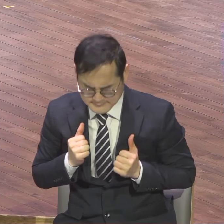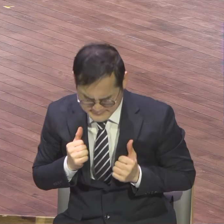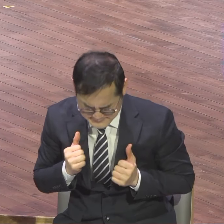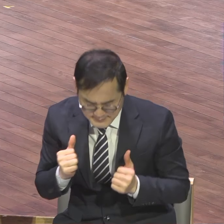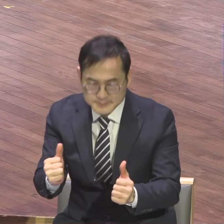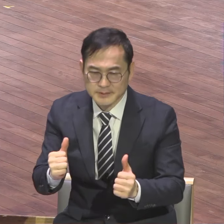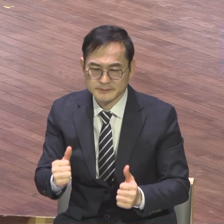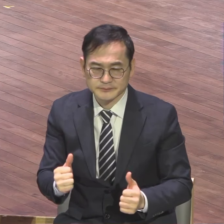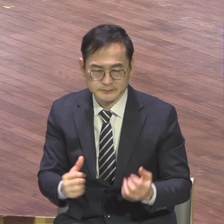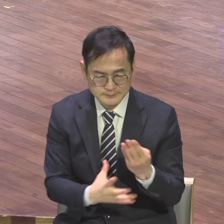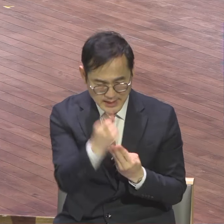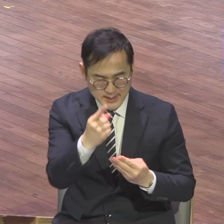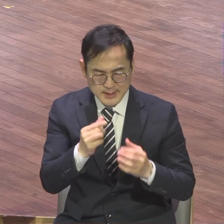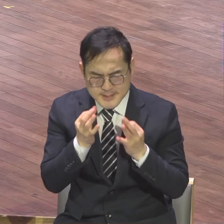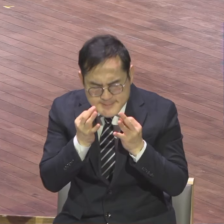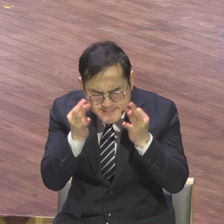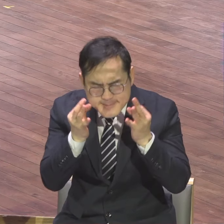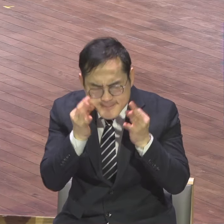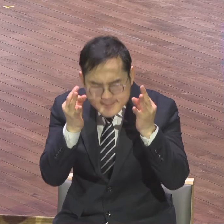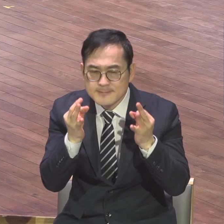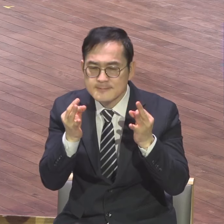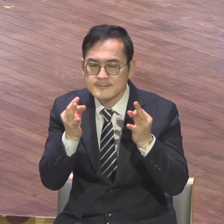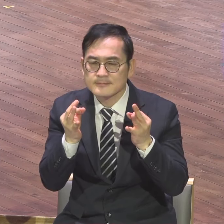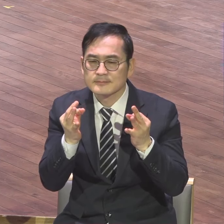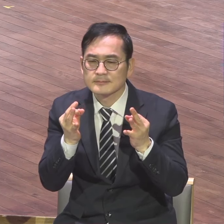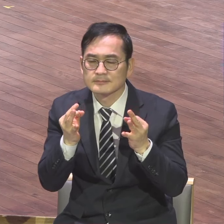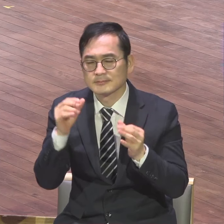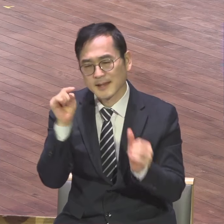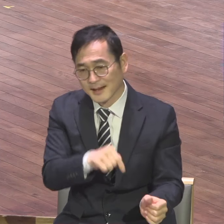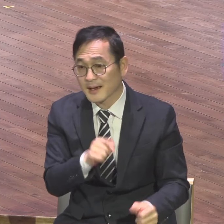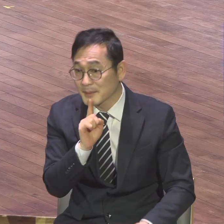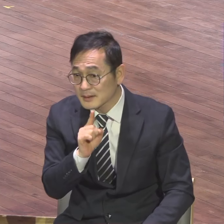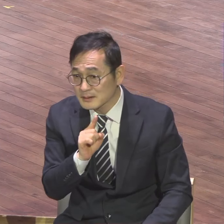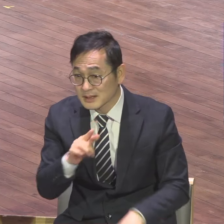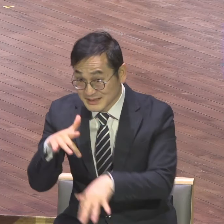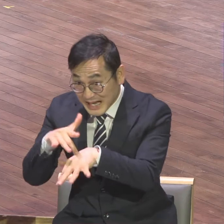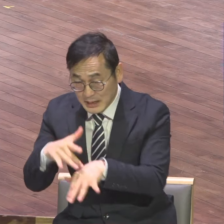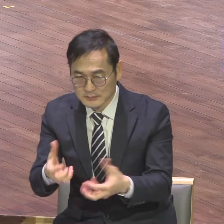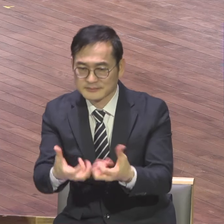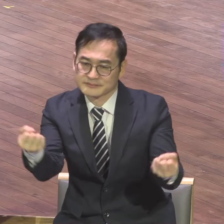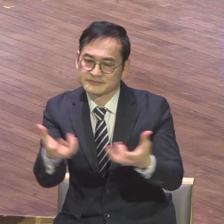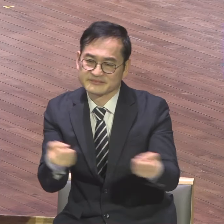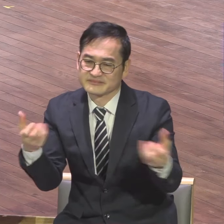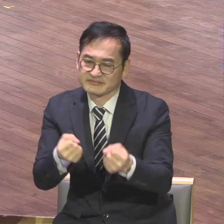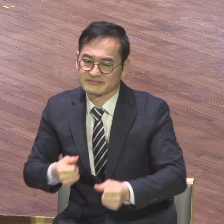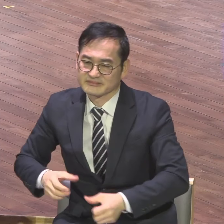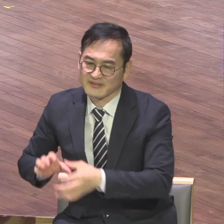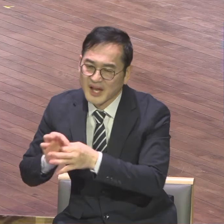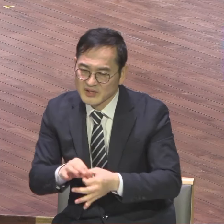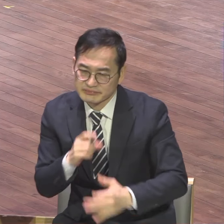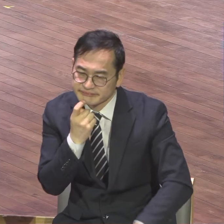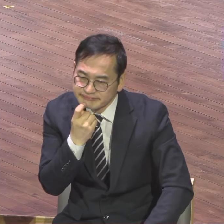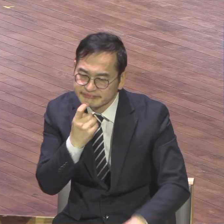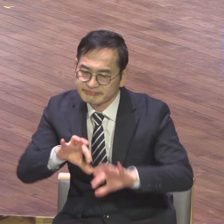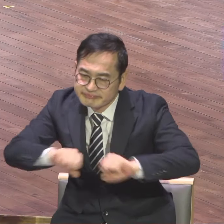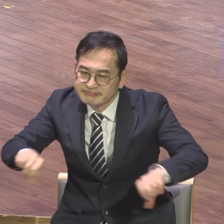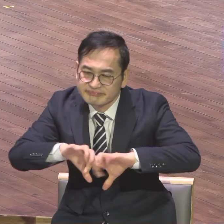사단은 어떻게든지 이 원딧을 깨려고 한다. 당회를 깨려고 하고 죄짓기를 깨려고 하고 어떻게든지